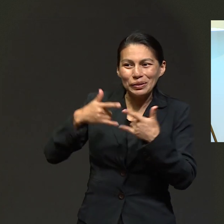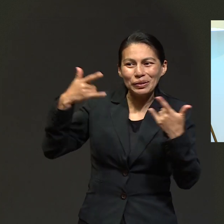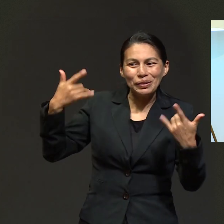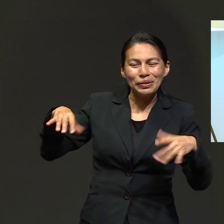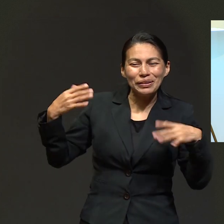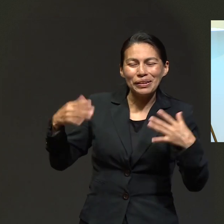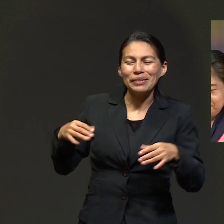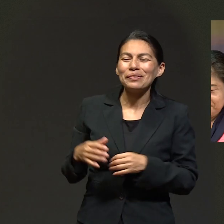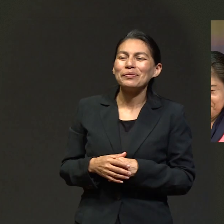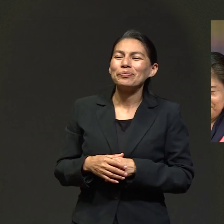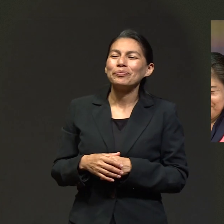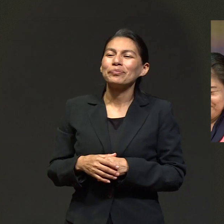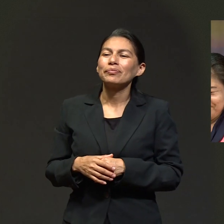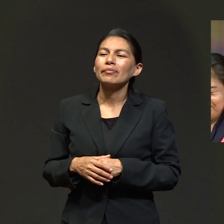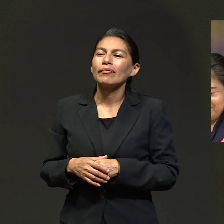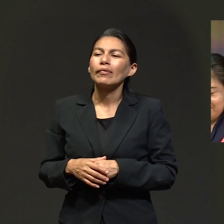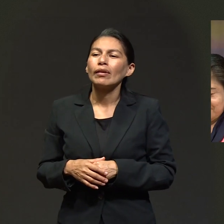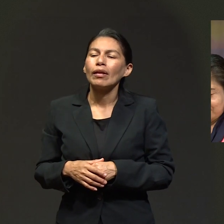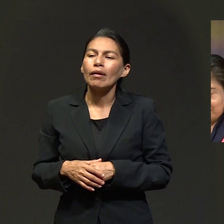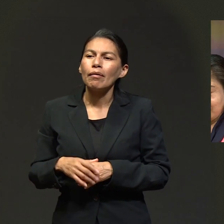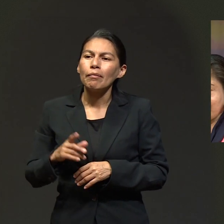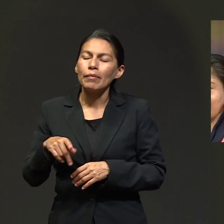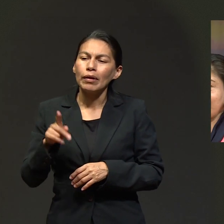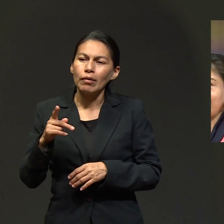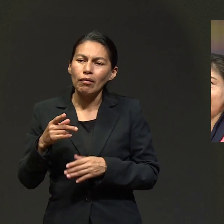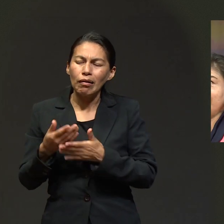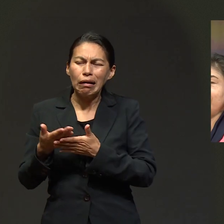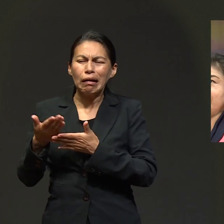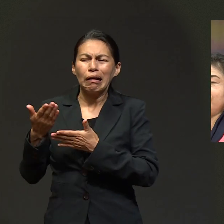igual resumido, porque creo que mi mamá ya contó gran parte de la historia.